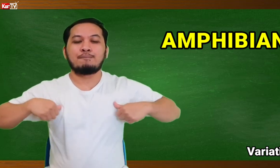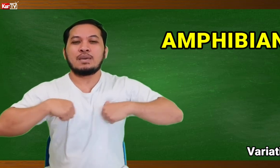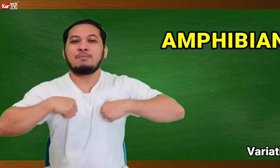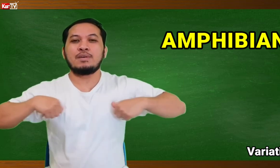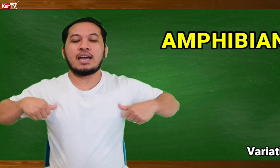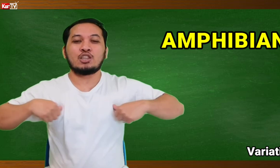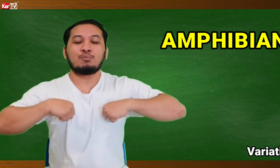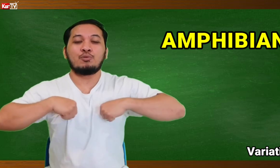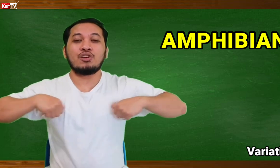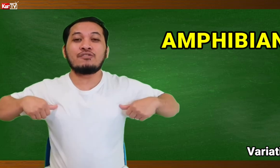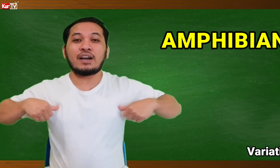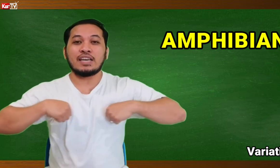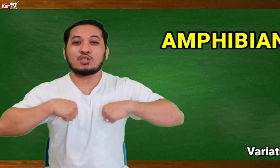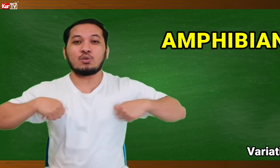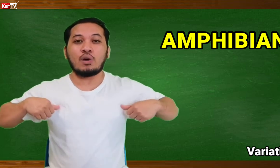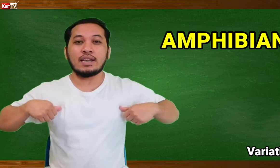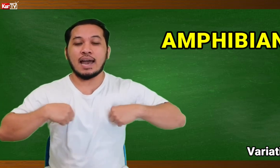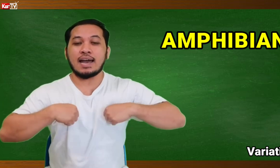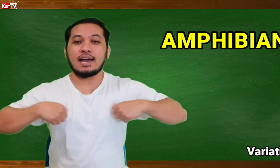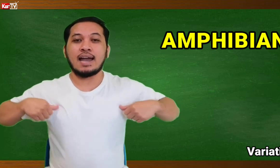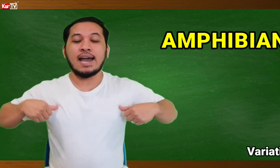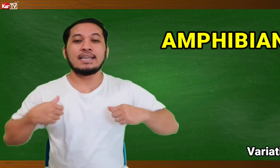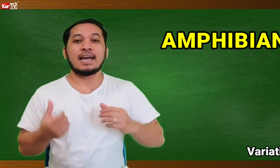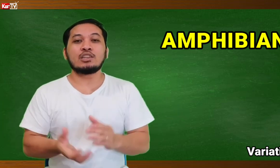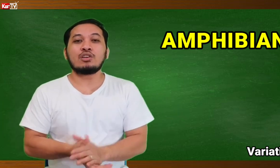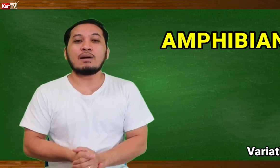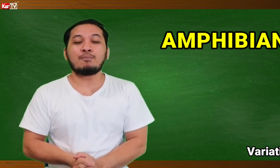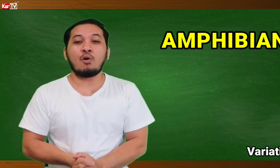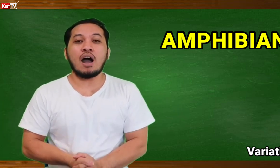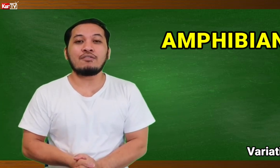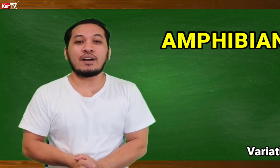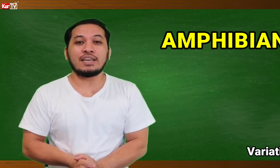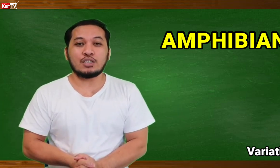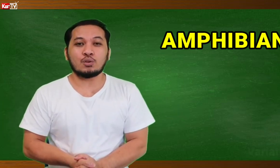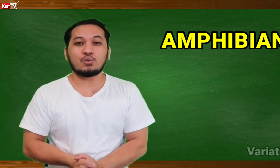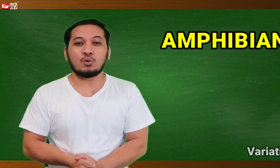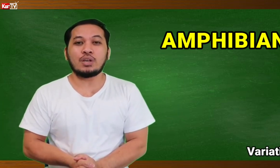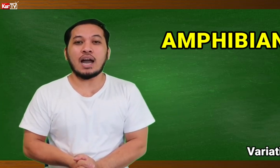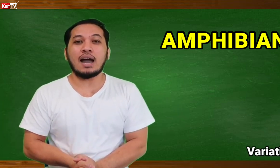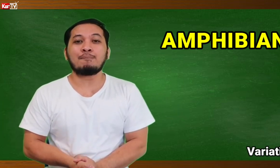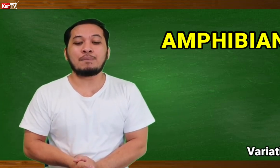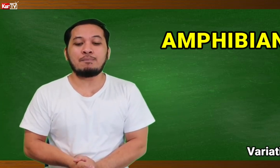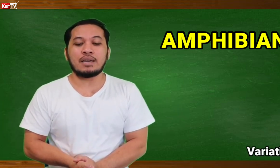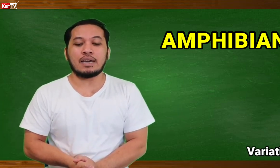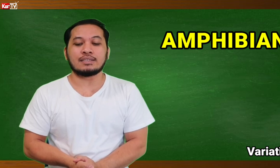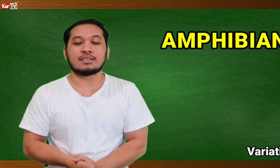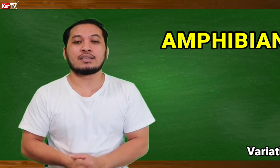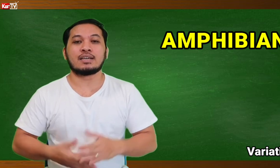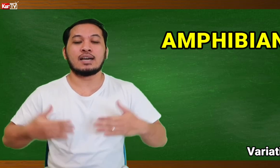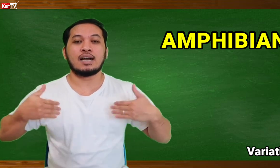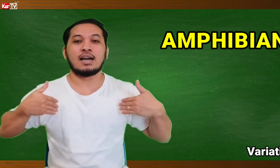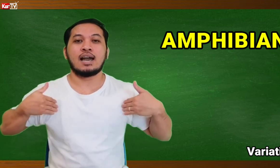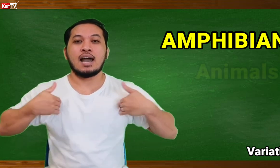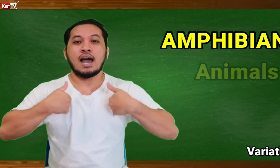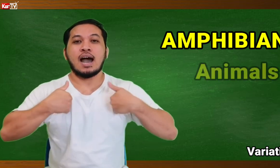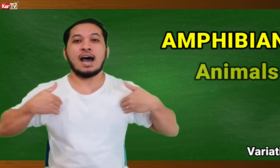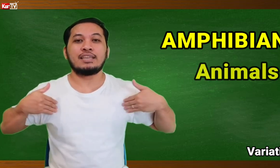AMPHIBIANS. AMPHIBIANS. Ito po yung VARIATION 1 ha. Narito naman po ang VARIATION 2 ng AMPHIBIANS. AMPHIBIANS.